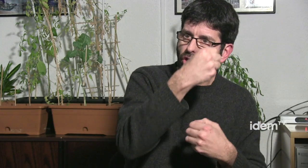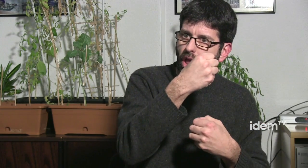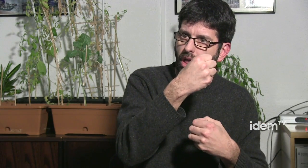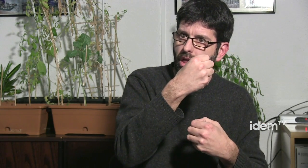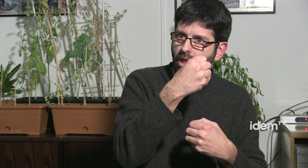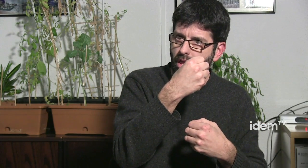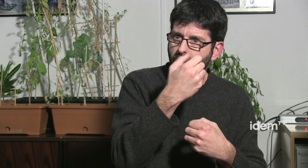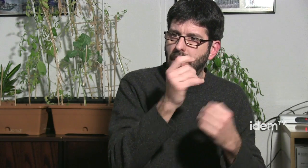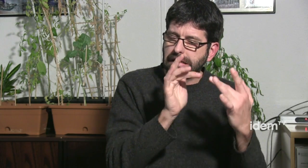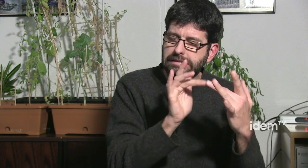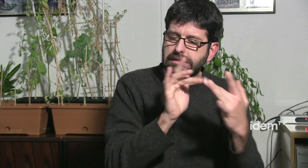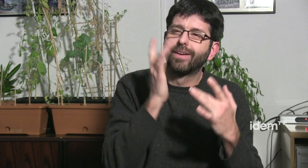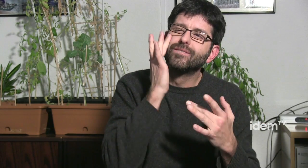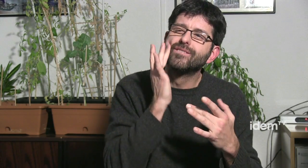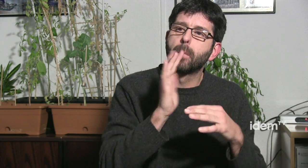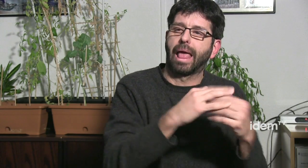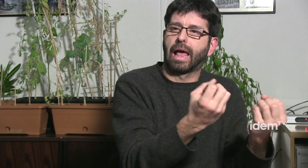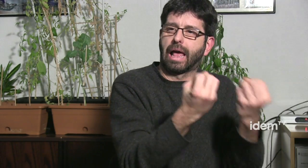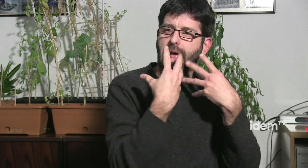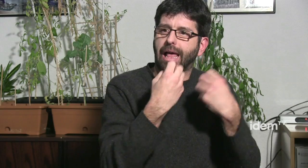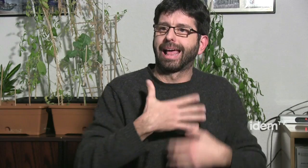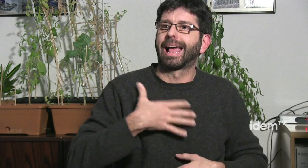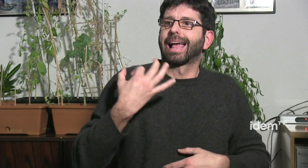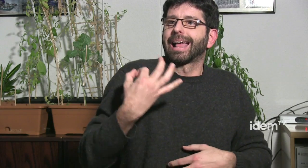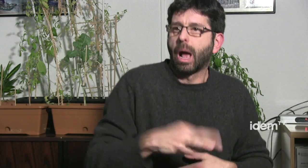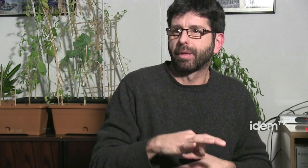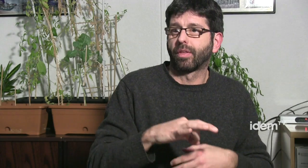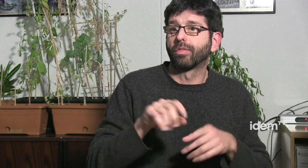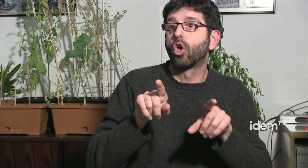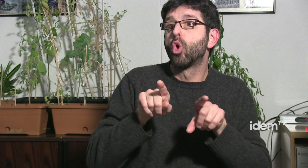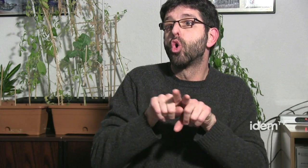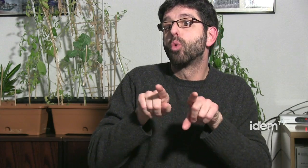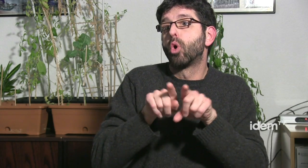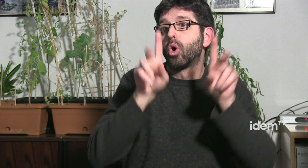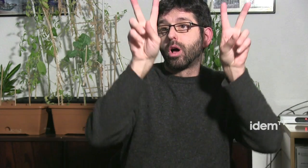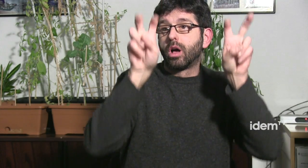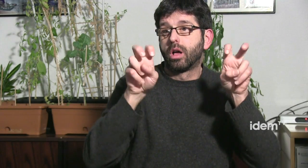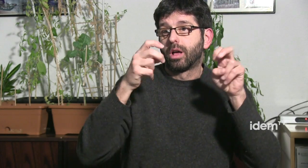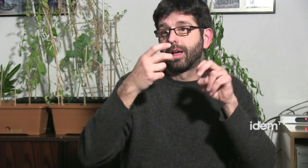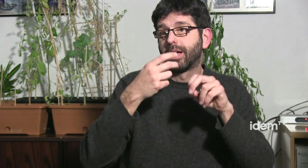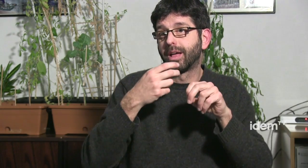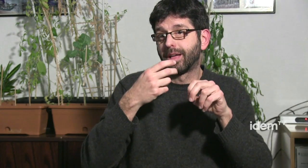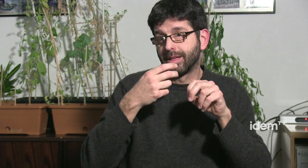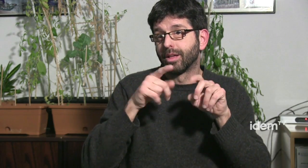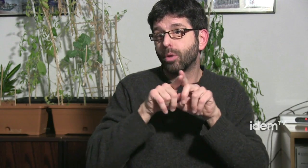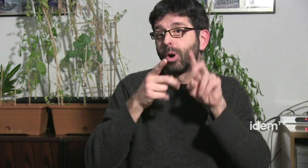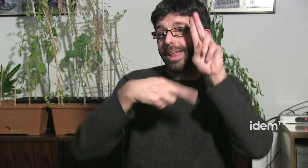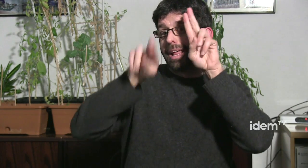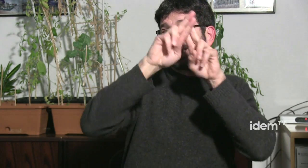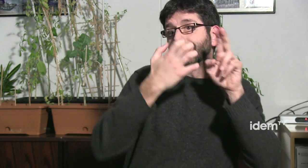contactar falta que contactin amb la FESOC perquè demanin tota la informació possible